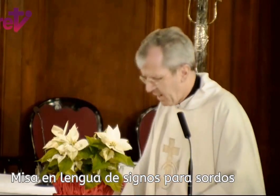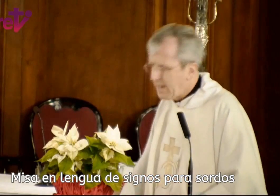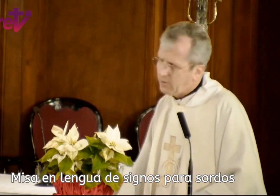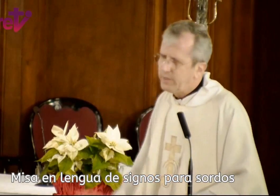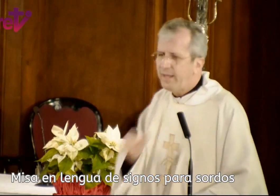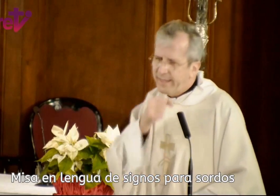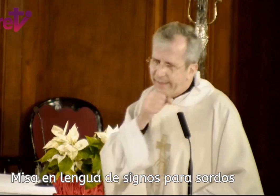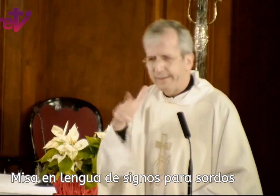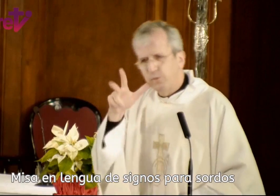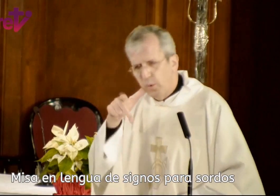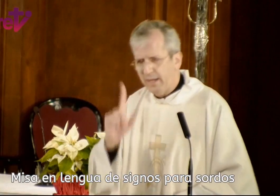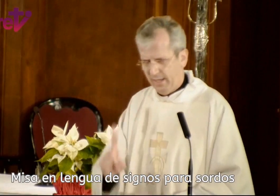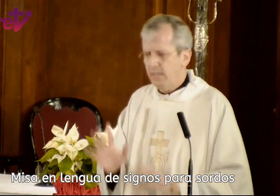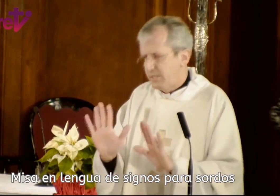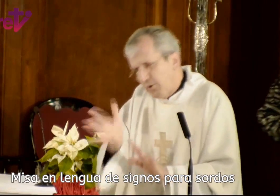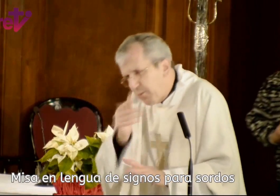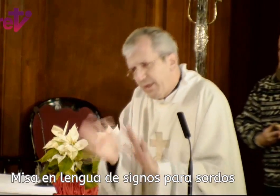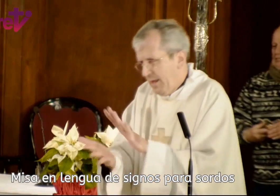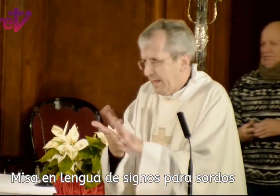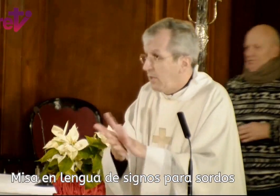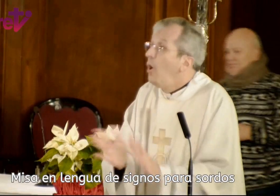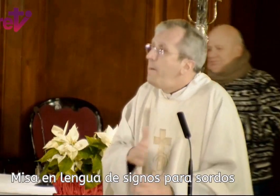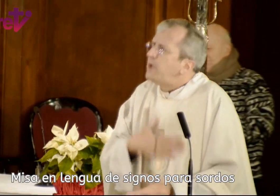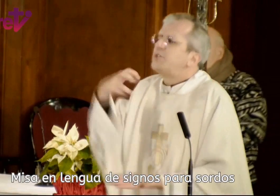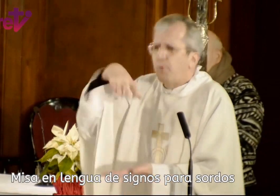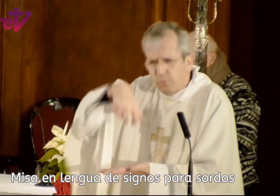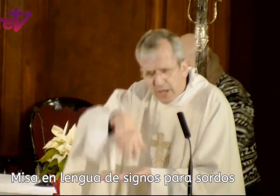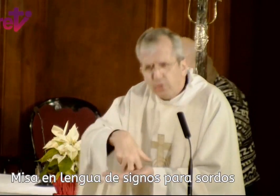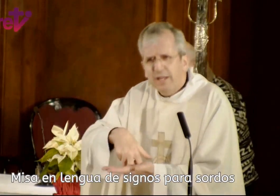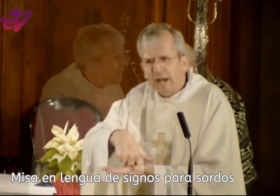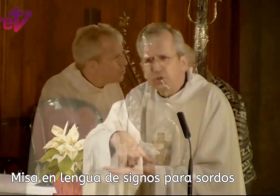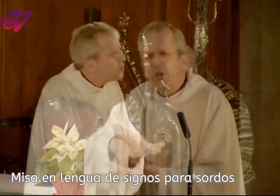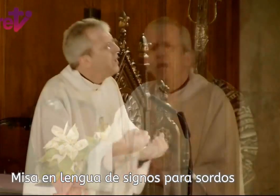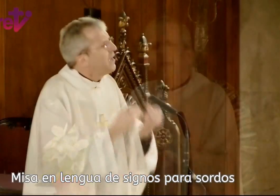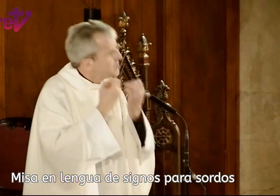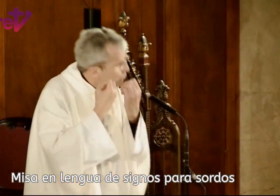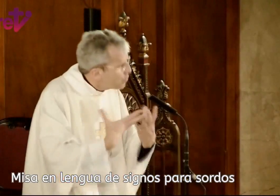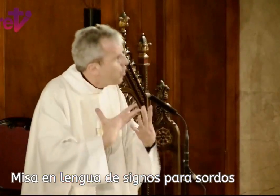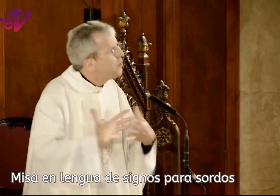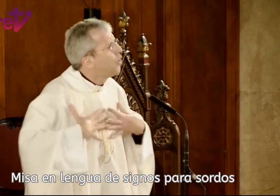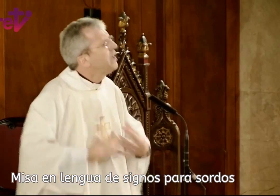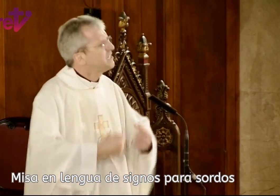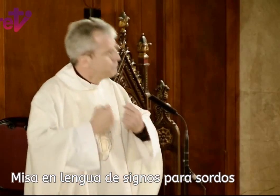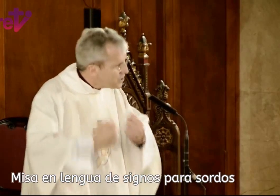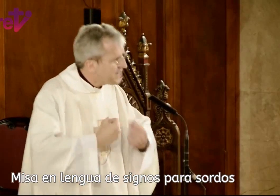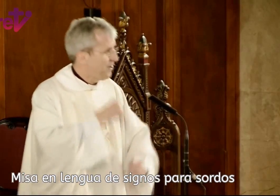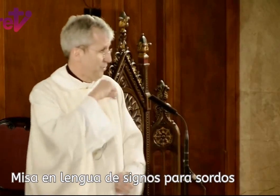la rodilla ya duele, si no puede, tranquilo. Pero si podemos arrodillarnos, es muy bueno, es muy sano,